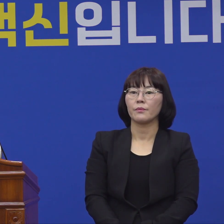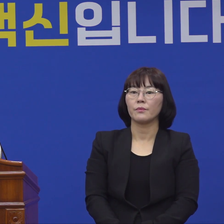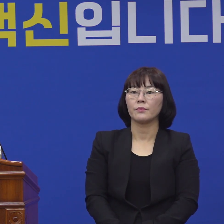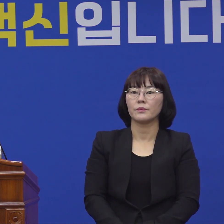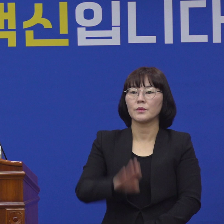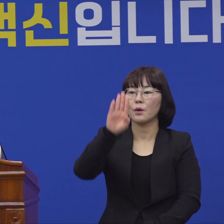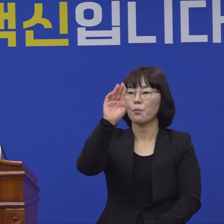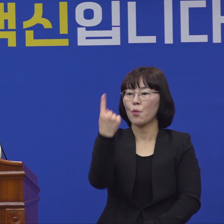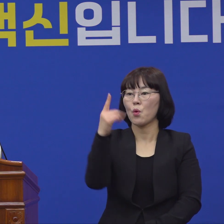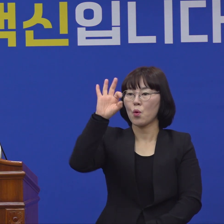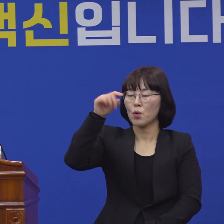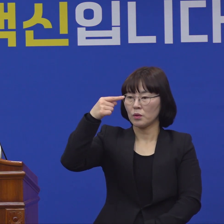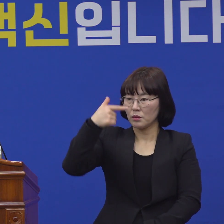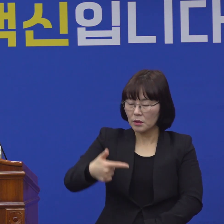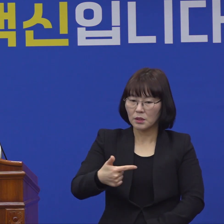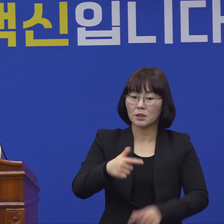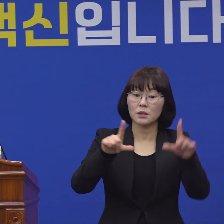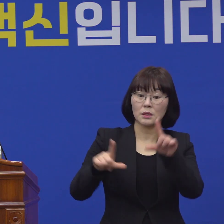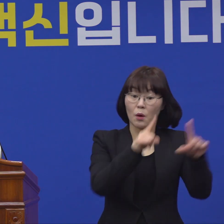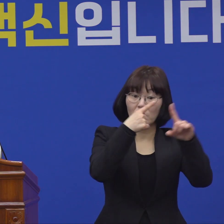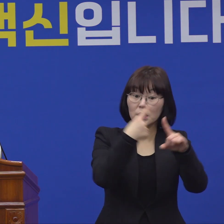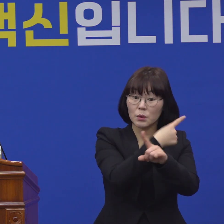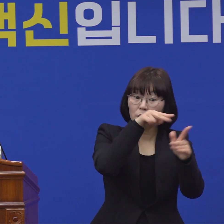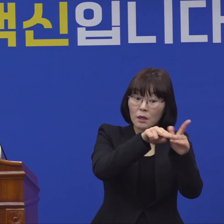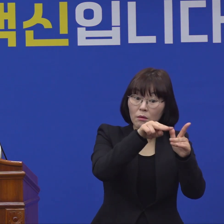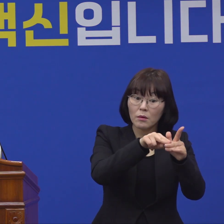보호원에서 이탈하신 분은